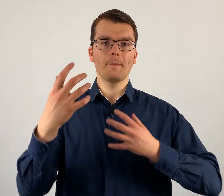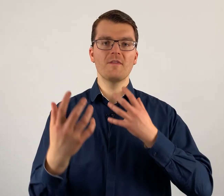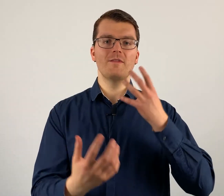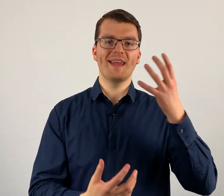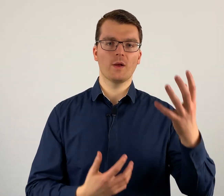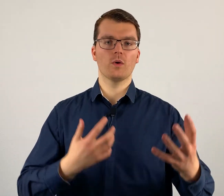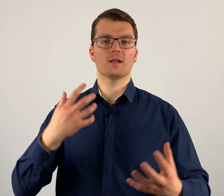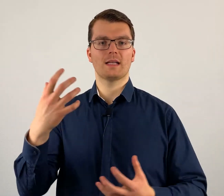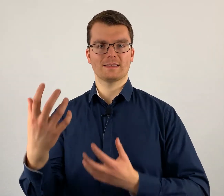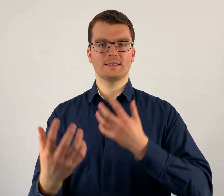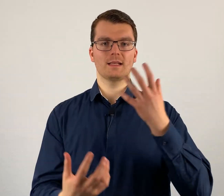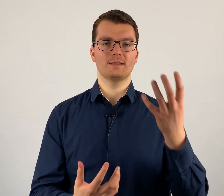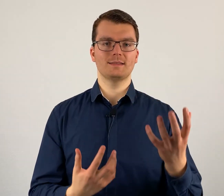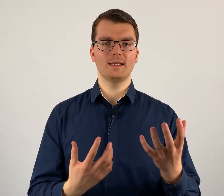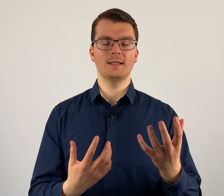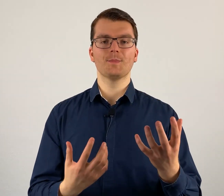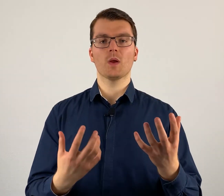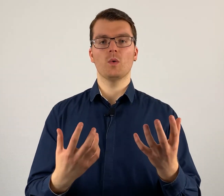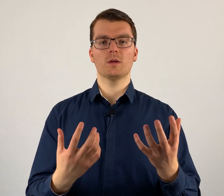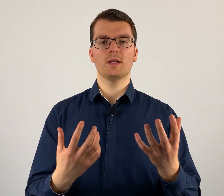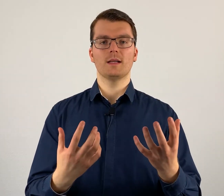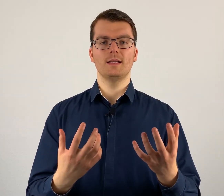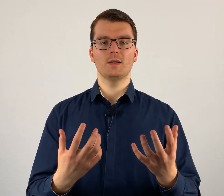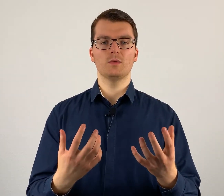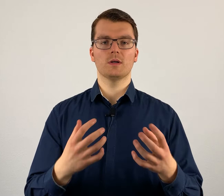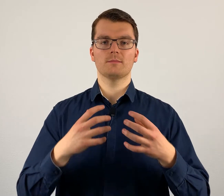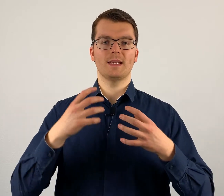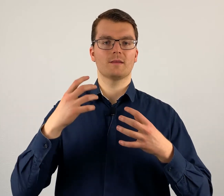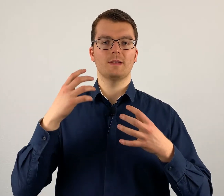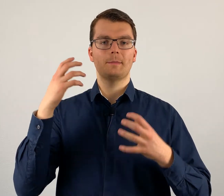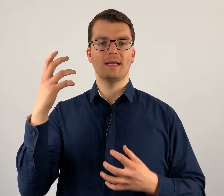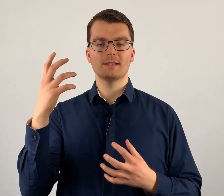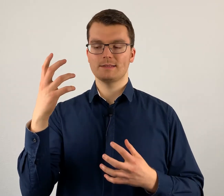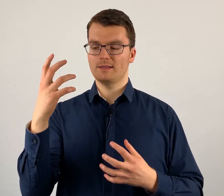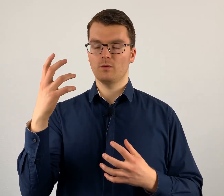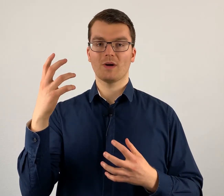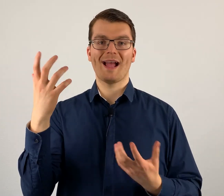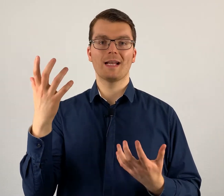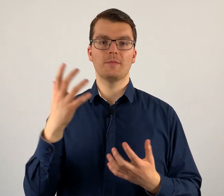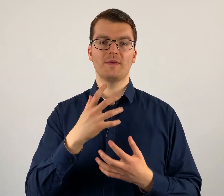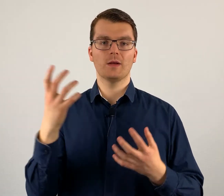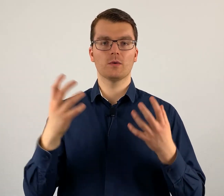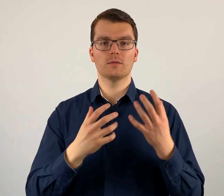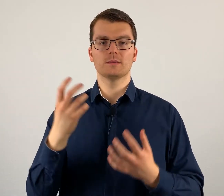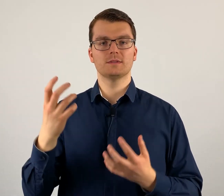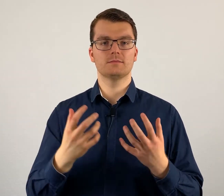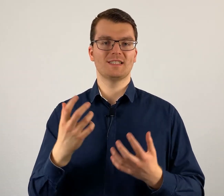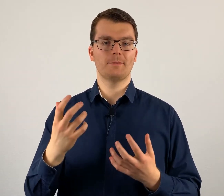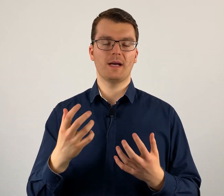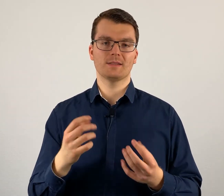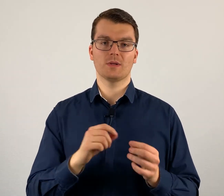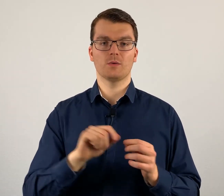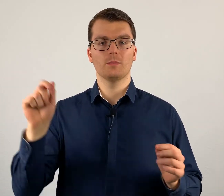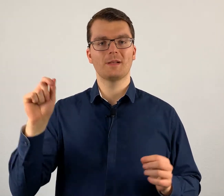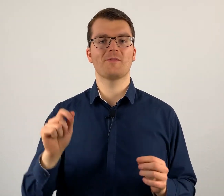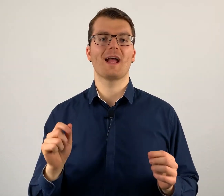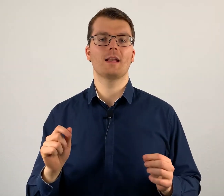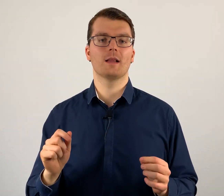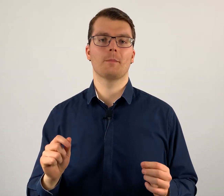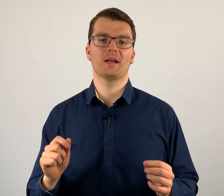Bewegungen tatsächlich sieht und nicht nur irgendwie Bilder sieht, wo keine Bewegung sichtbar ist oder nur mit Pfeilen gemacht